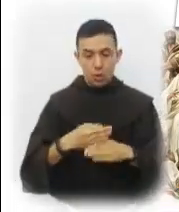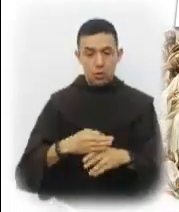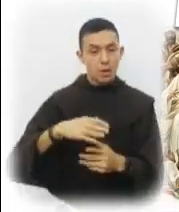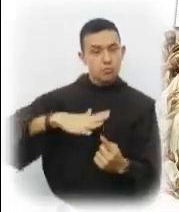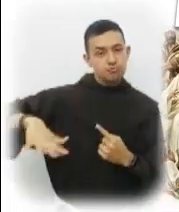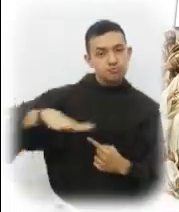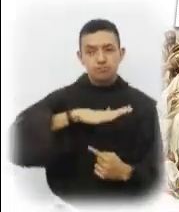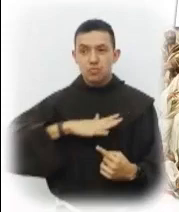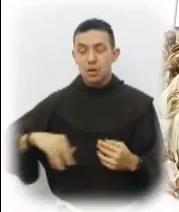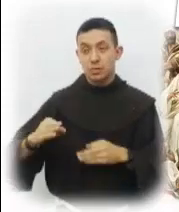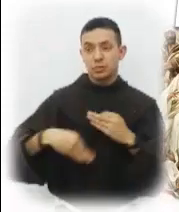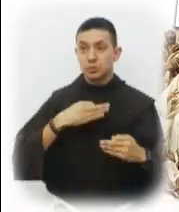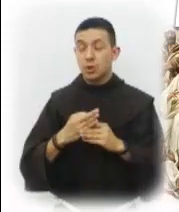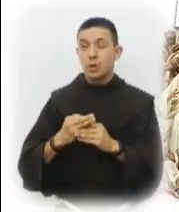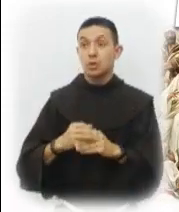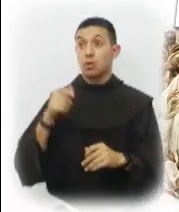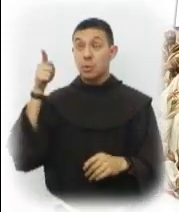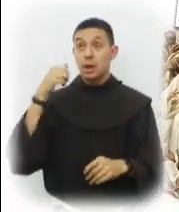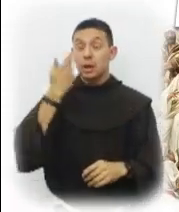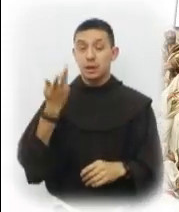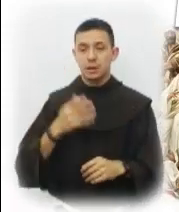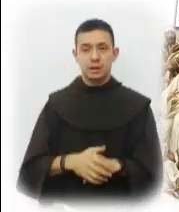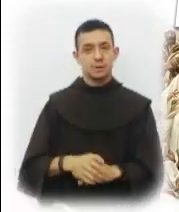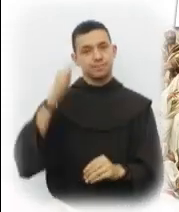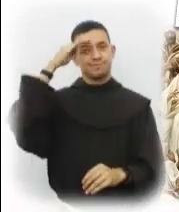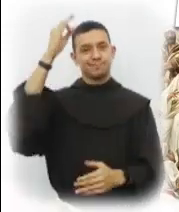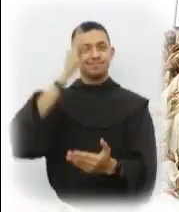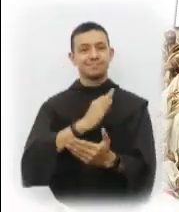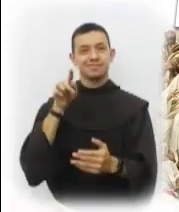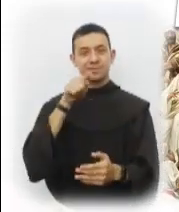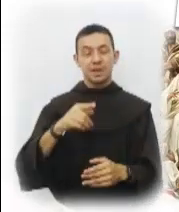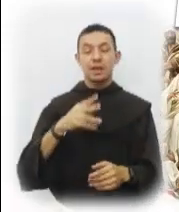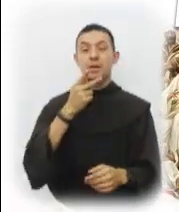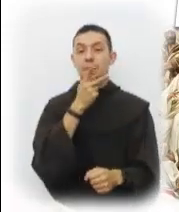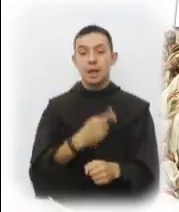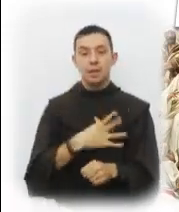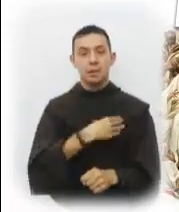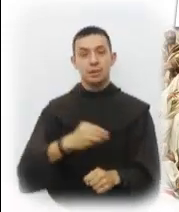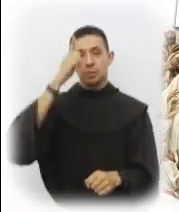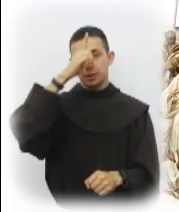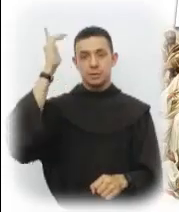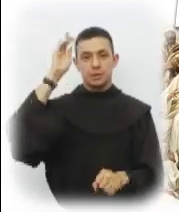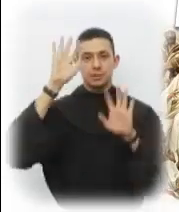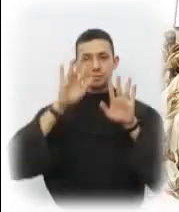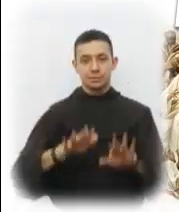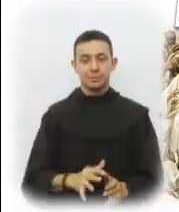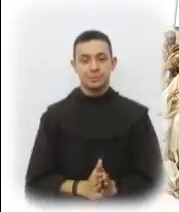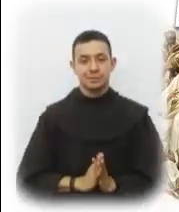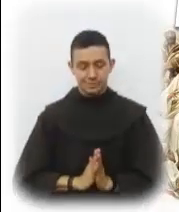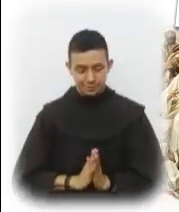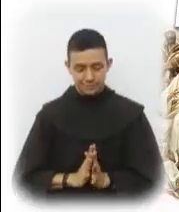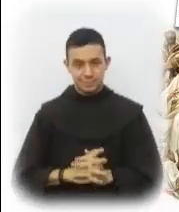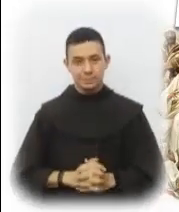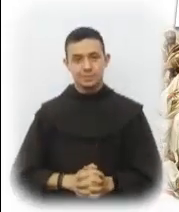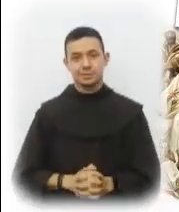conforme a su voluntad, transformemos nuestro ambiente en un mundo conforme a sus sueños. El Señor te bendiga en nombre del